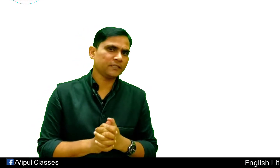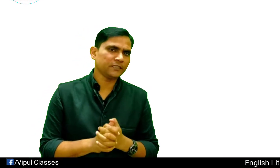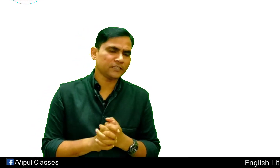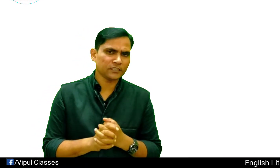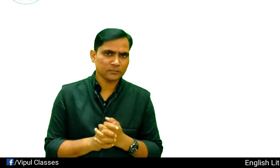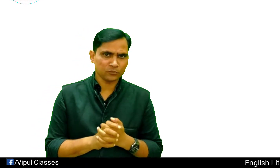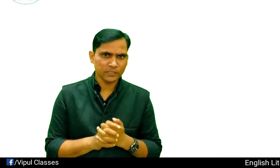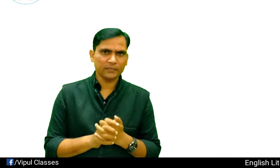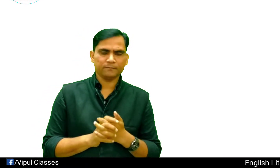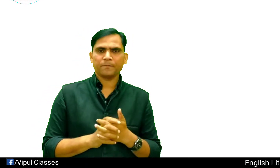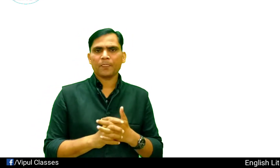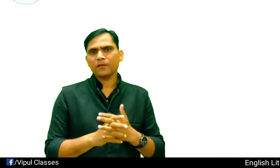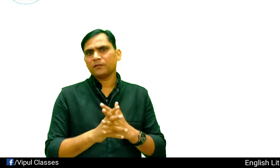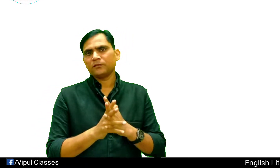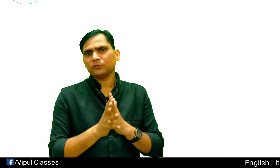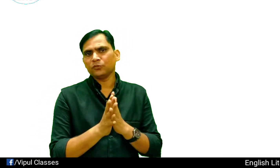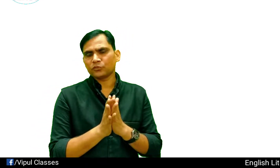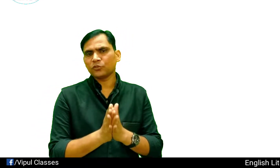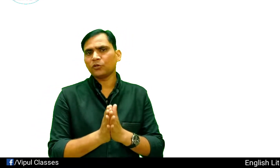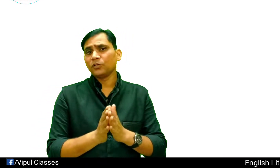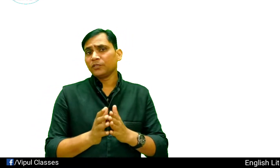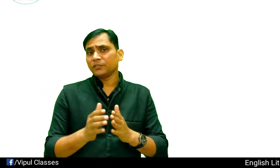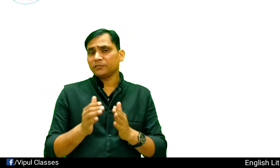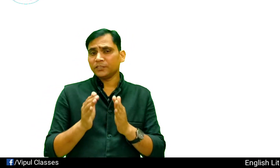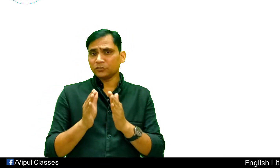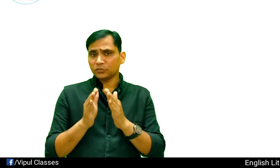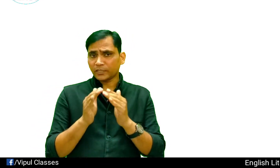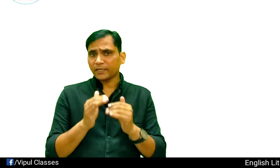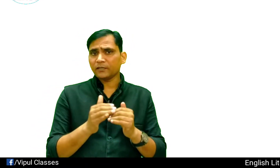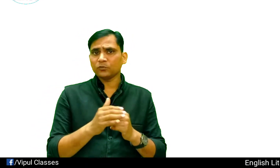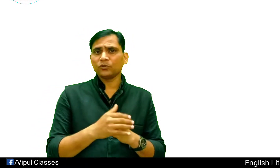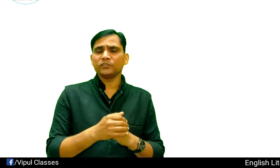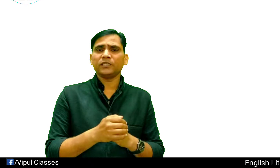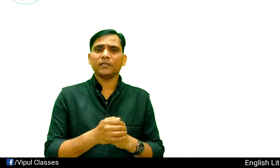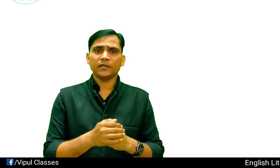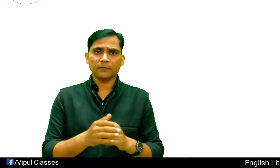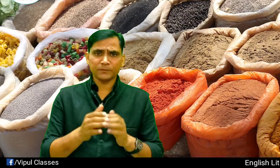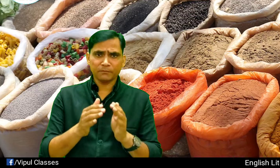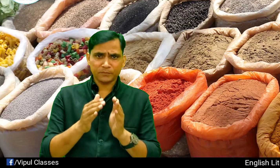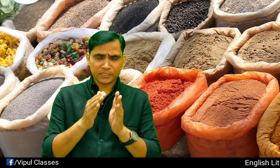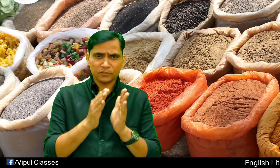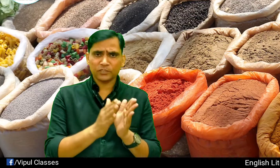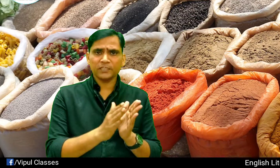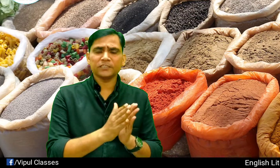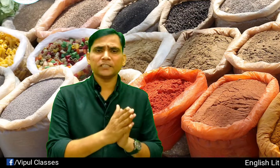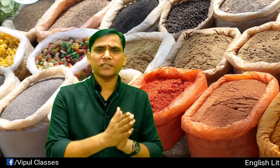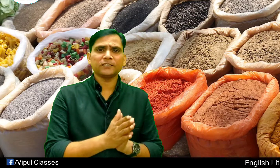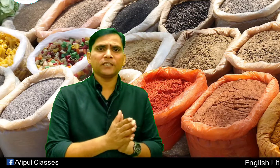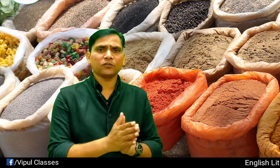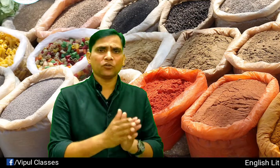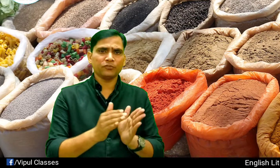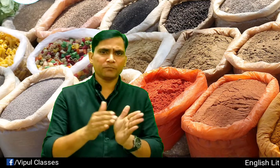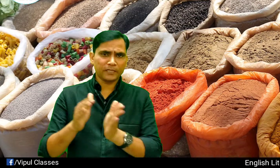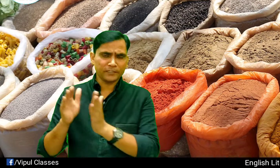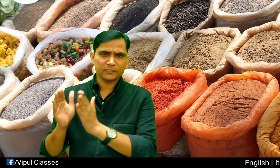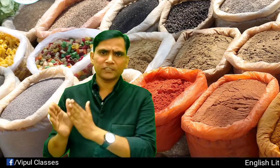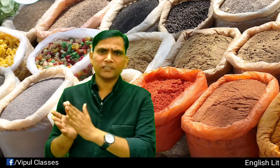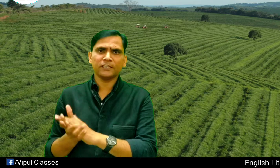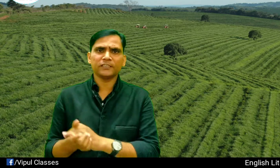पहले यह जानना जरूरी है तो दोस्तों यह जो जगह है कुर्व यह अपने मसालों के लिए जानी जाती है, कॉफी प्लांटेशन के लिए